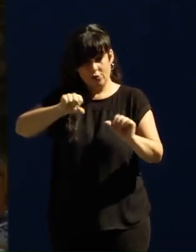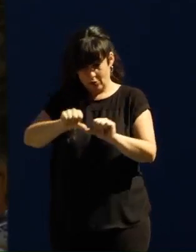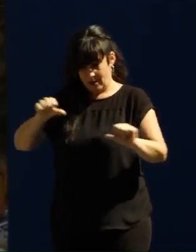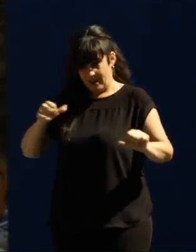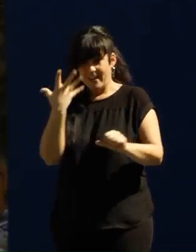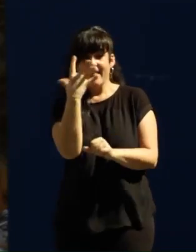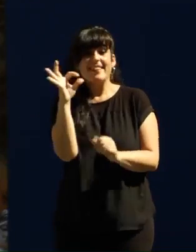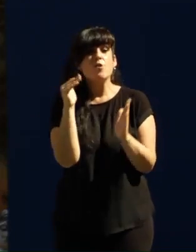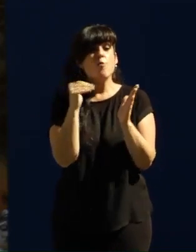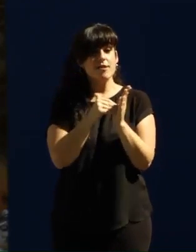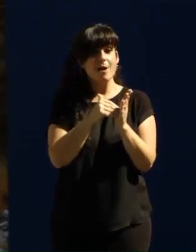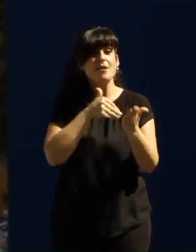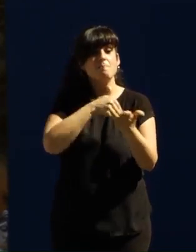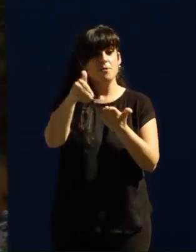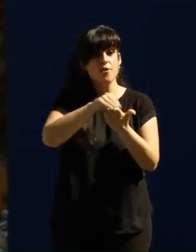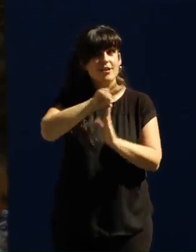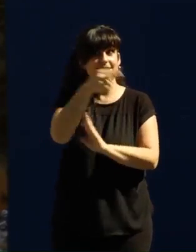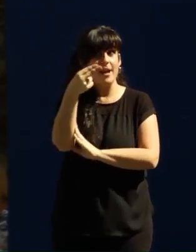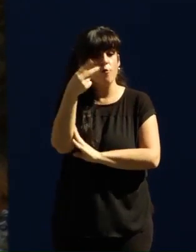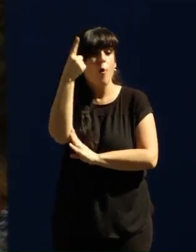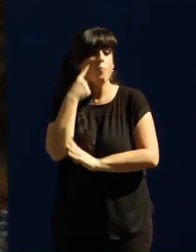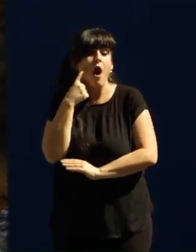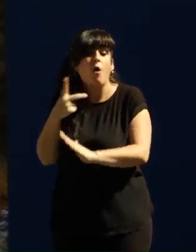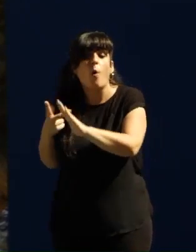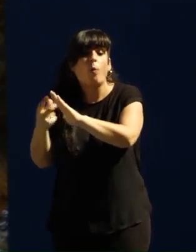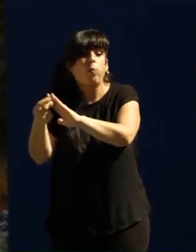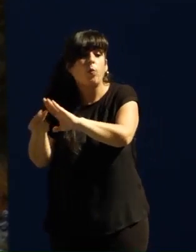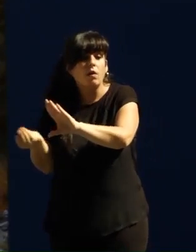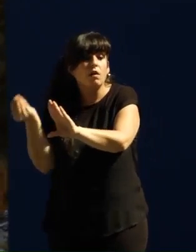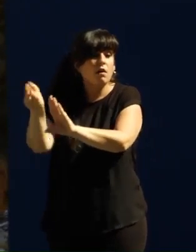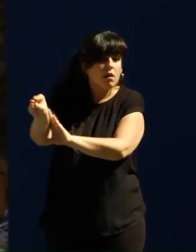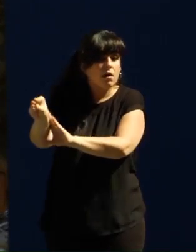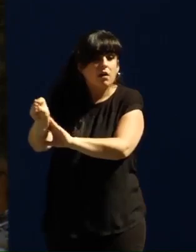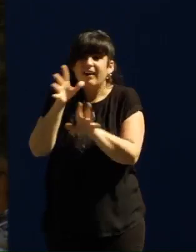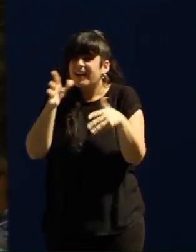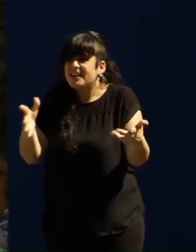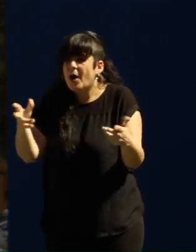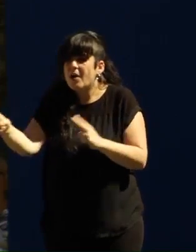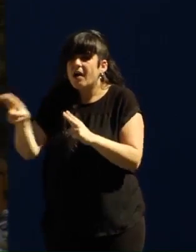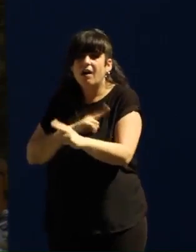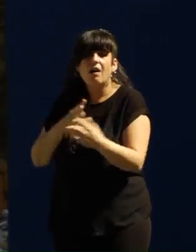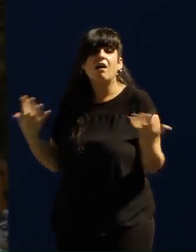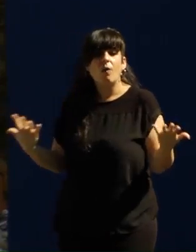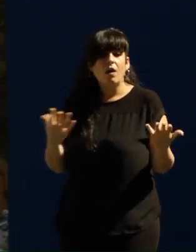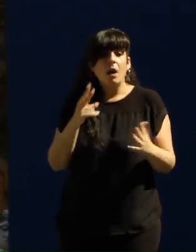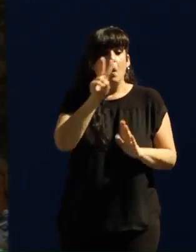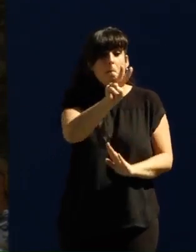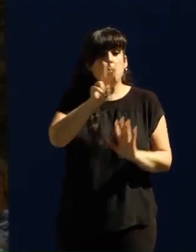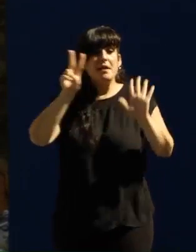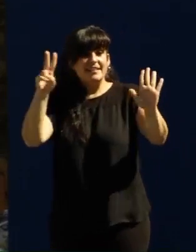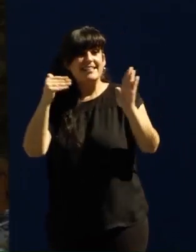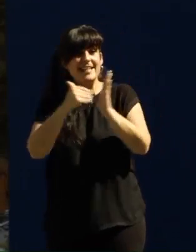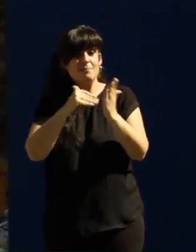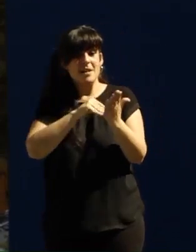más de 50.000 millones de euros a la banca y nos digan ahora con toda la poca vergüenza que por lo menos 27.000 millones no los